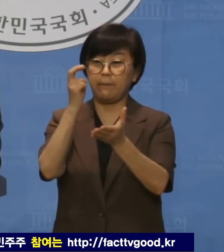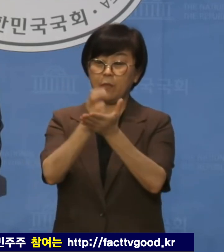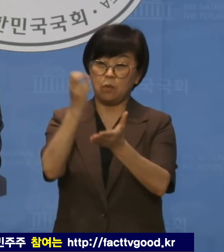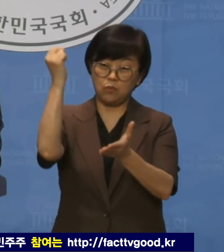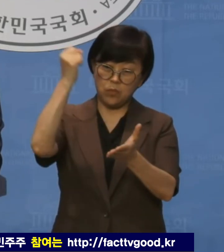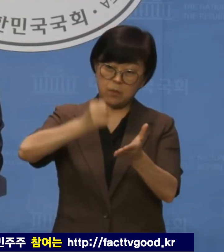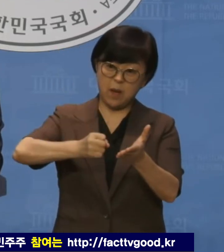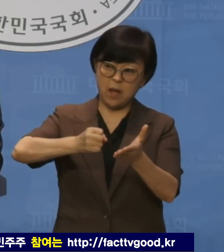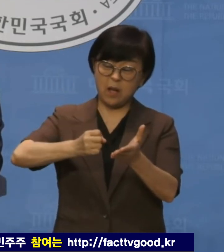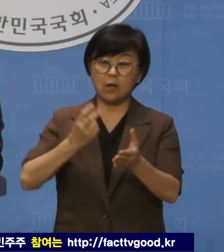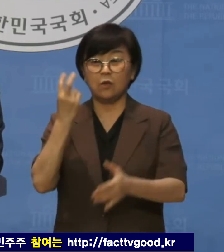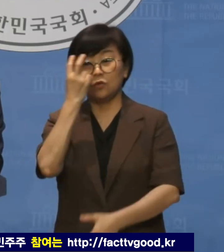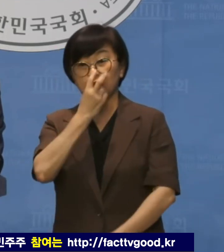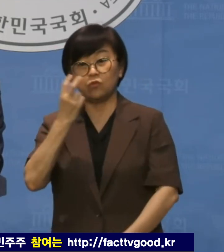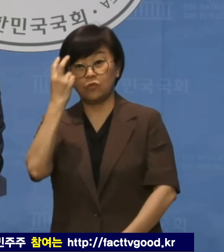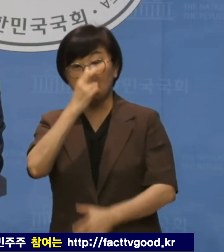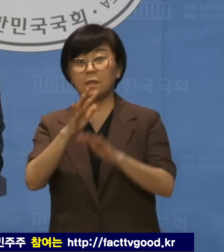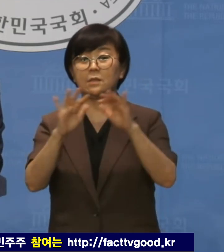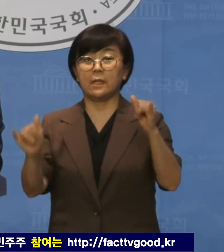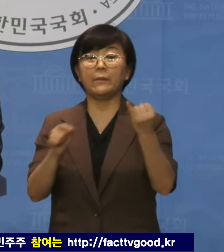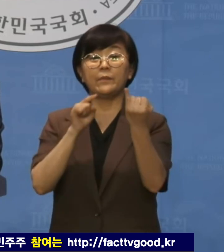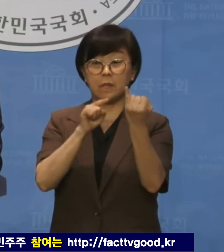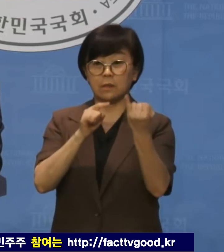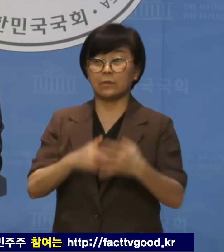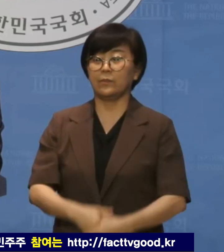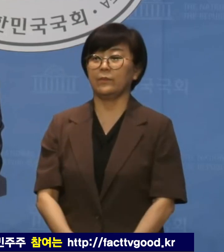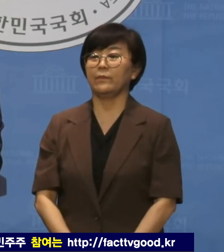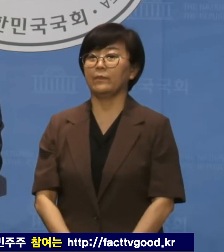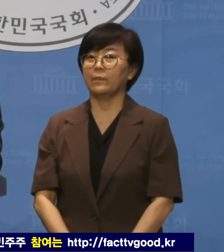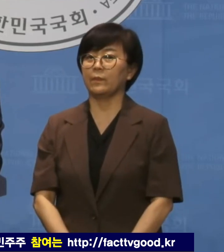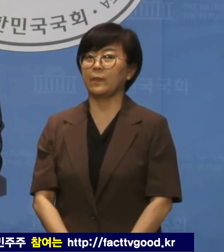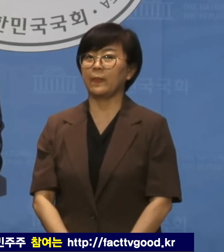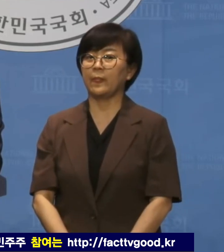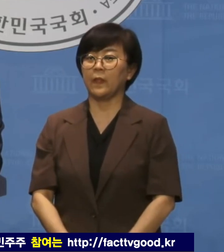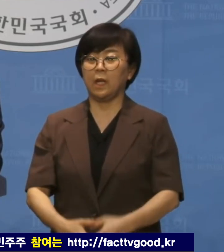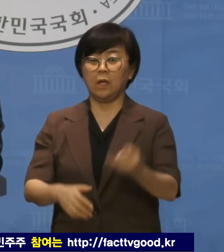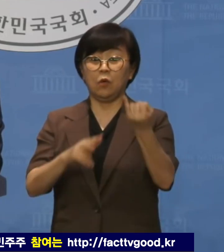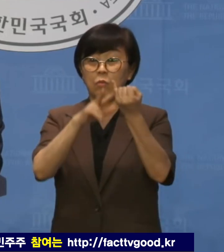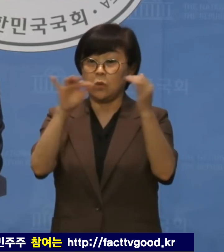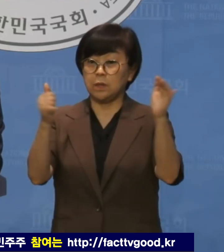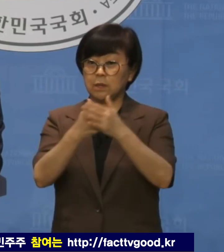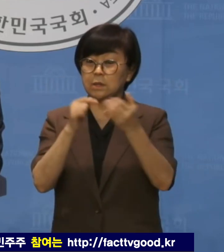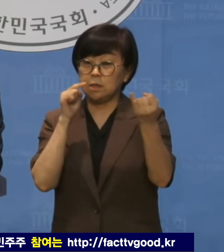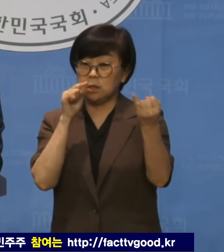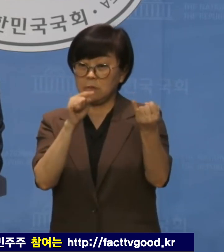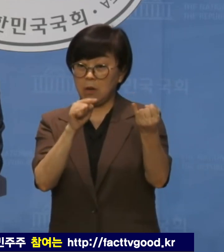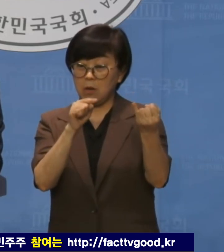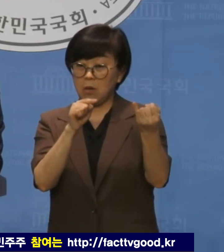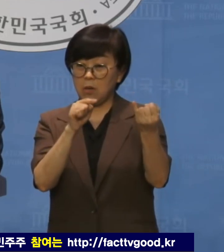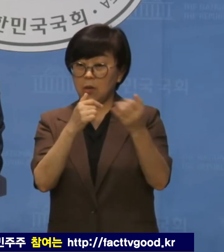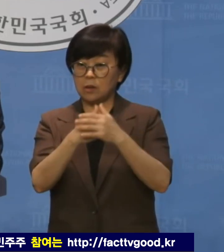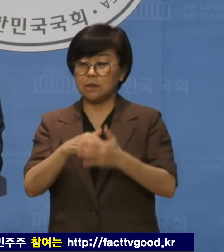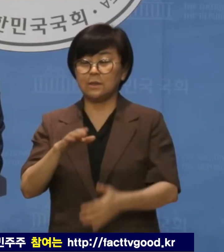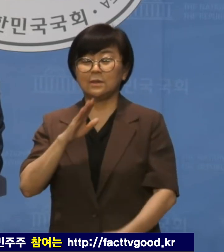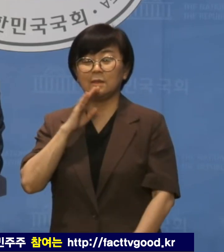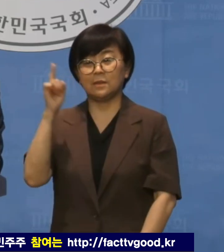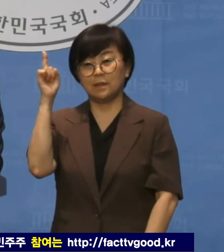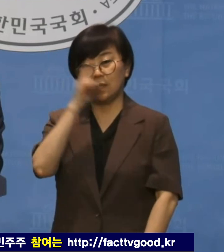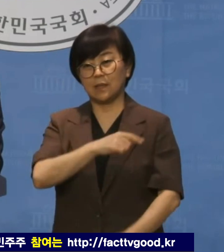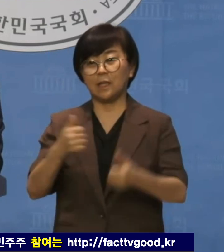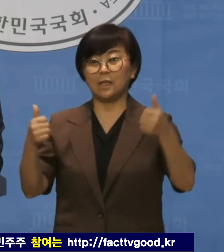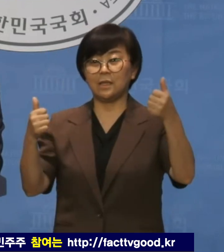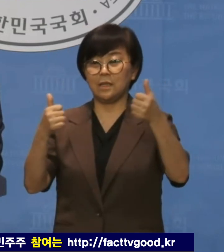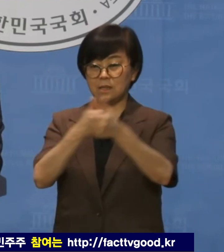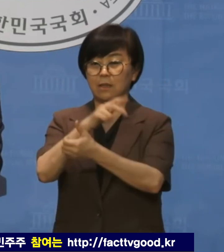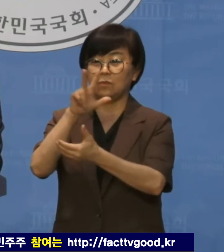여부를 수사해야 할 사람입니다. 김행 후보자 지명은 연이은 최악의 인사